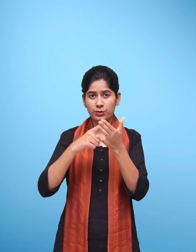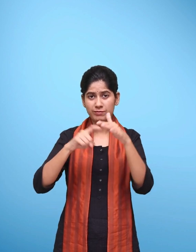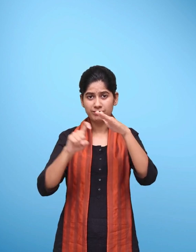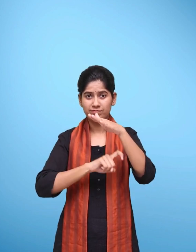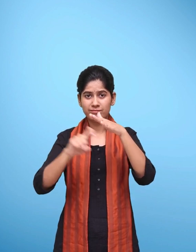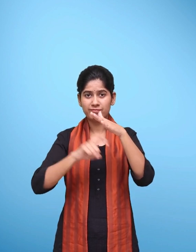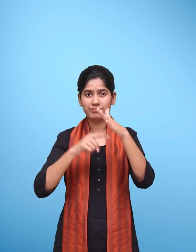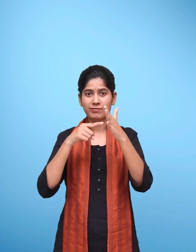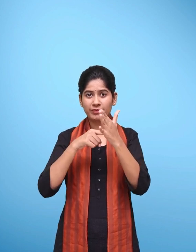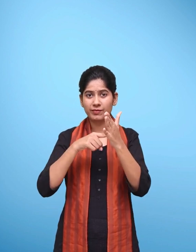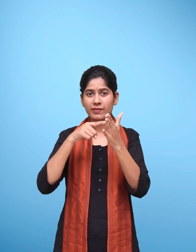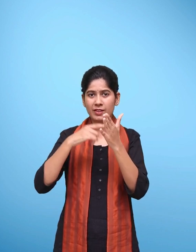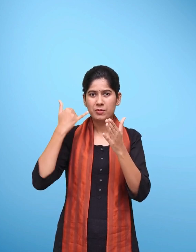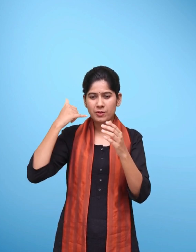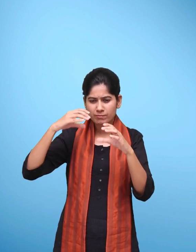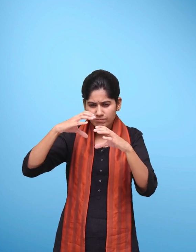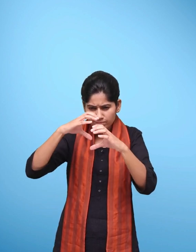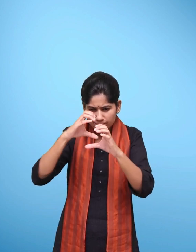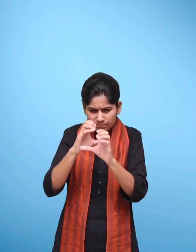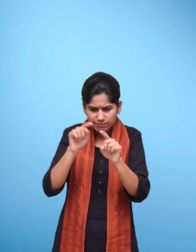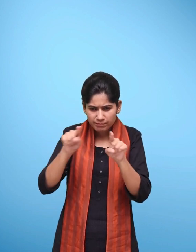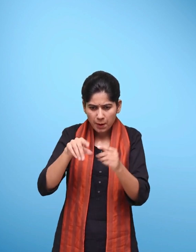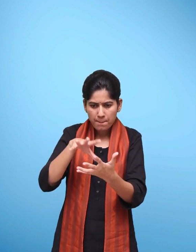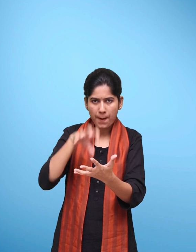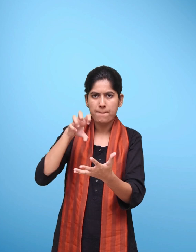पाठे पुस्तक के QR code पर फोकस करें.